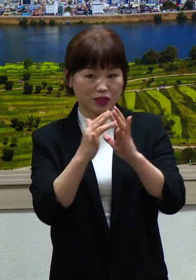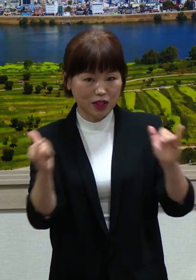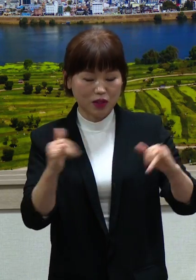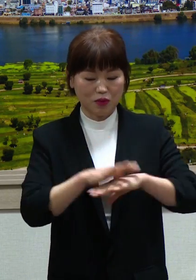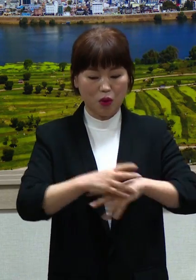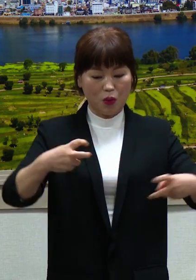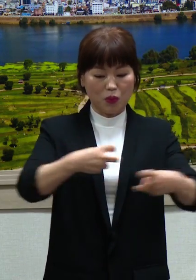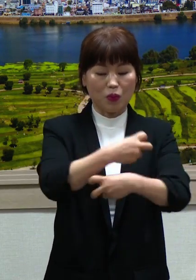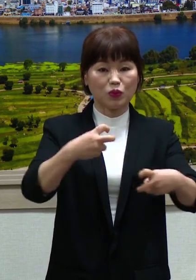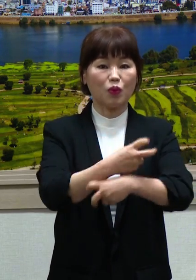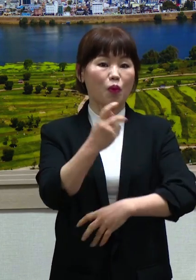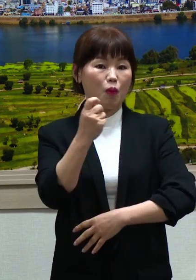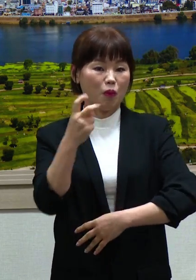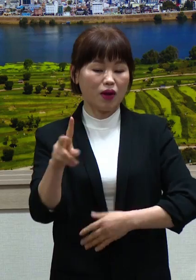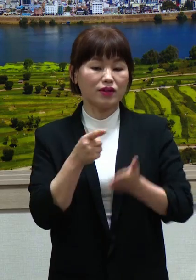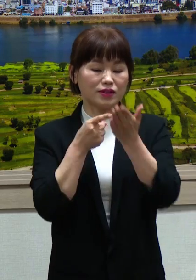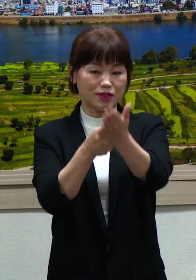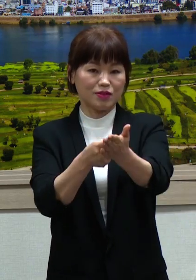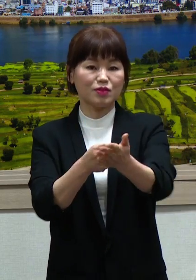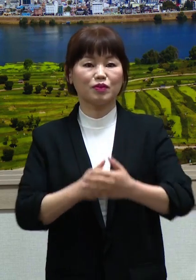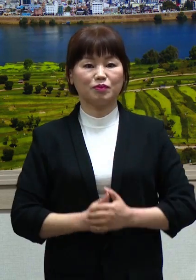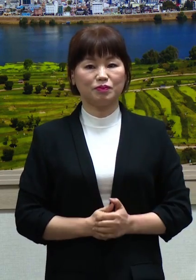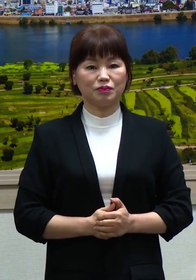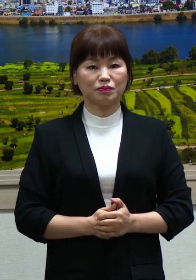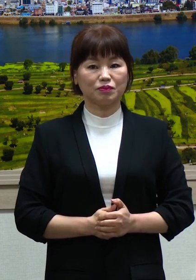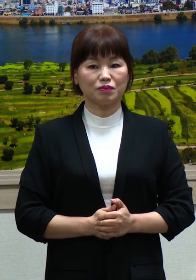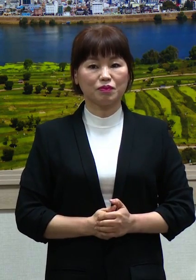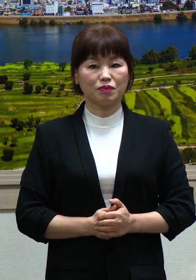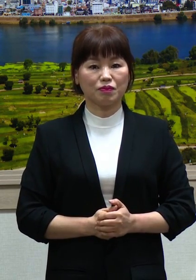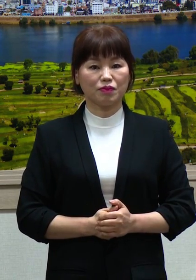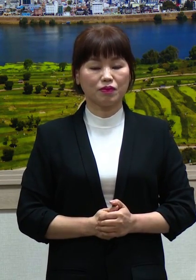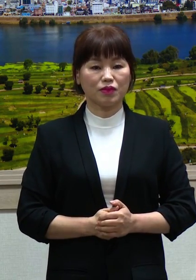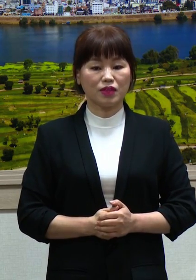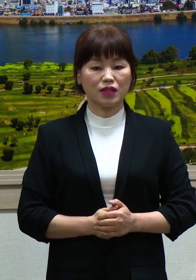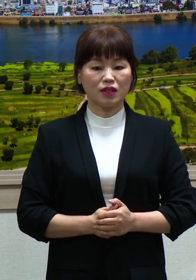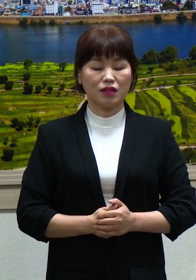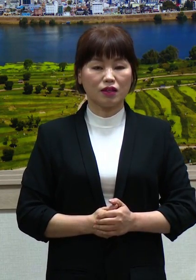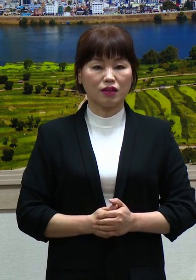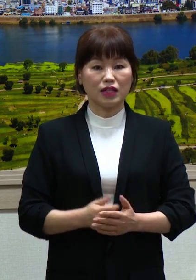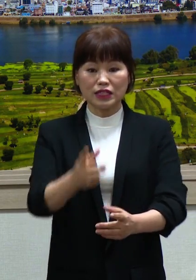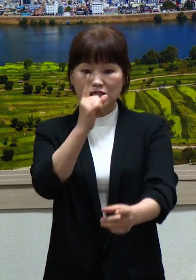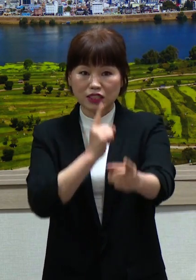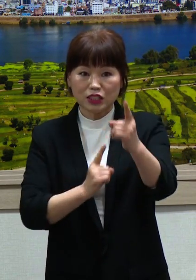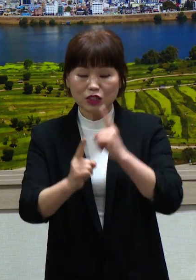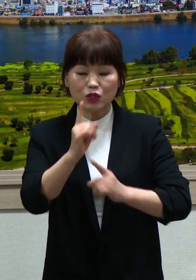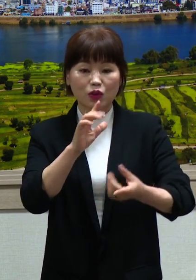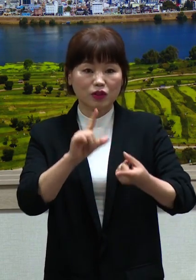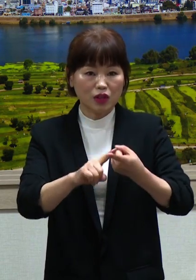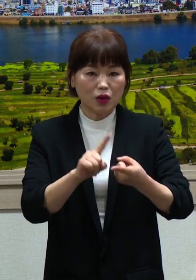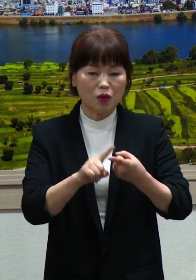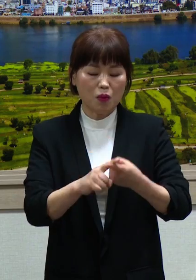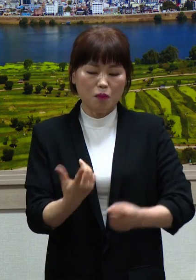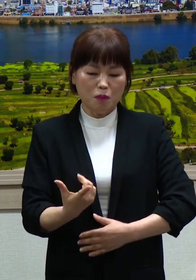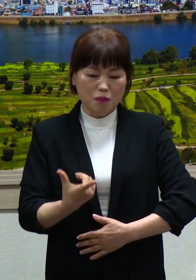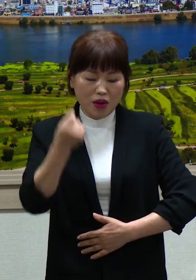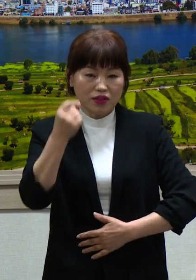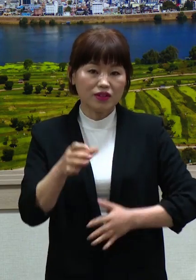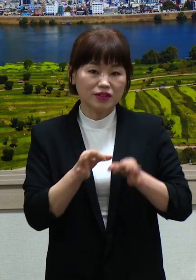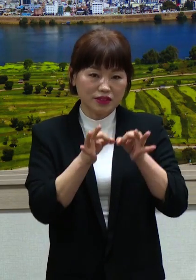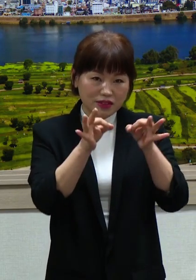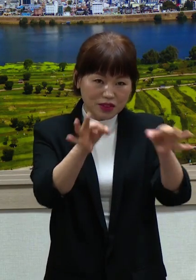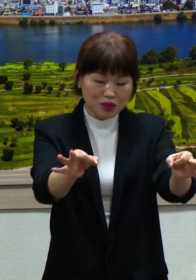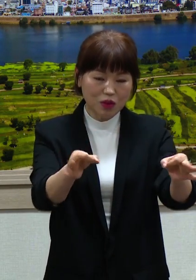교통과로 신청하시면 됩니다. 신청 순서대로 가능한 빠른 시민안에 지급할 계획으로